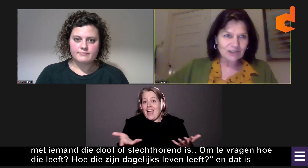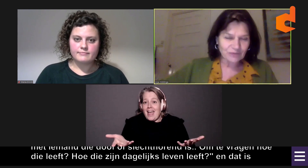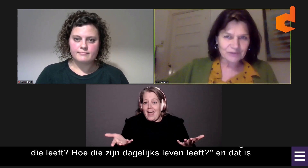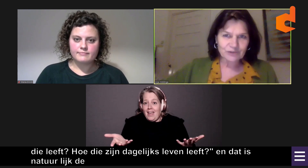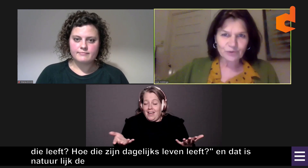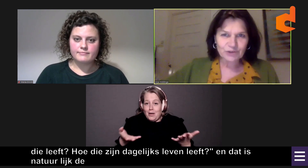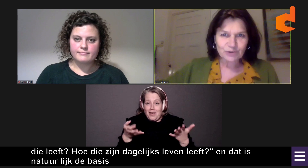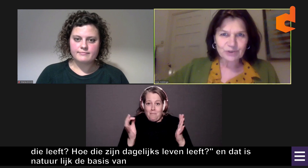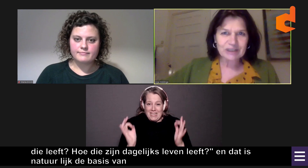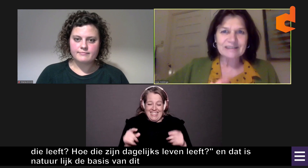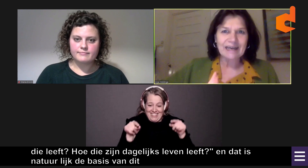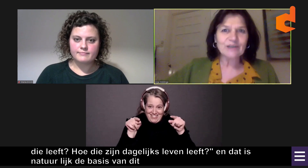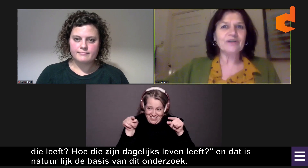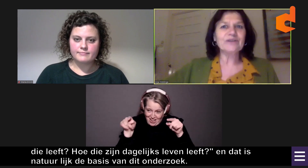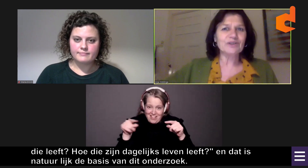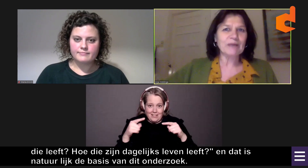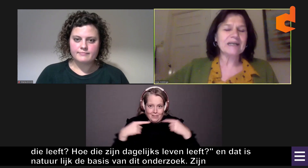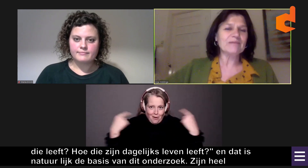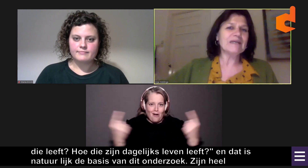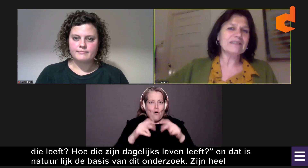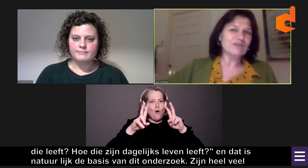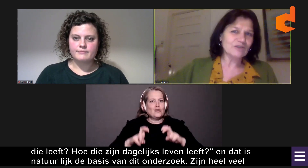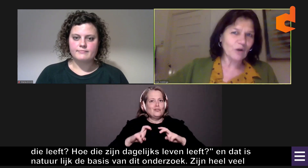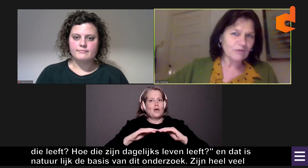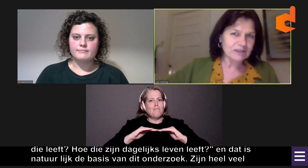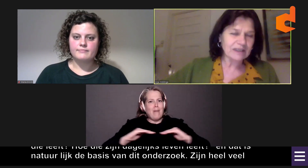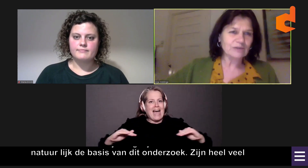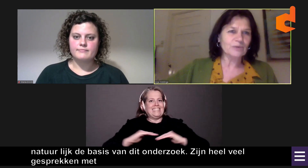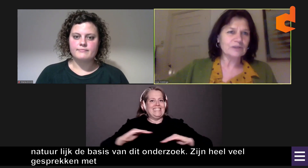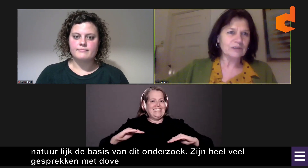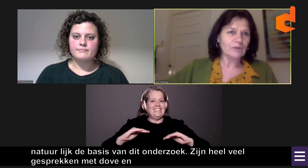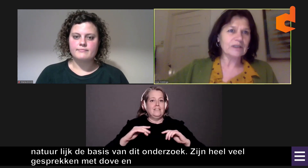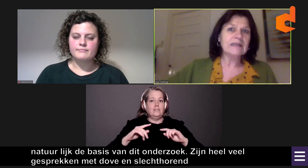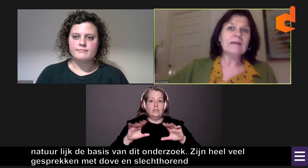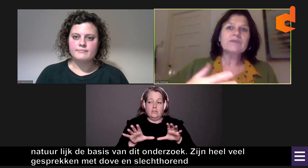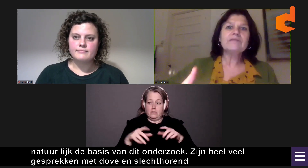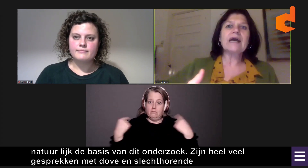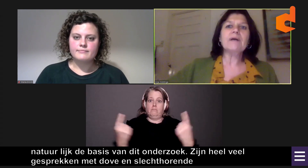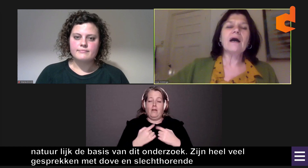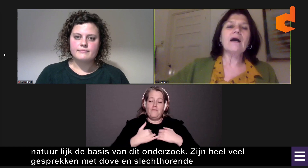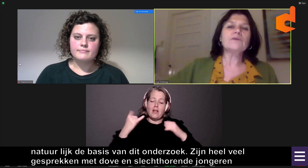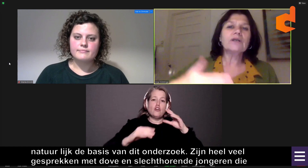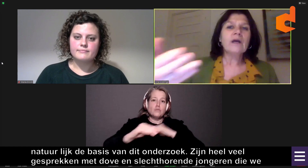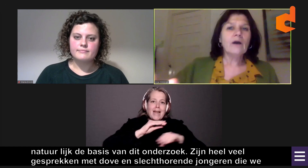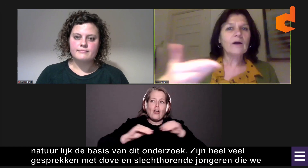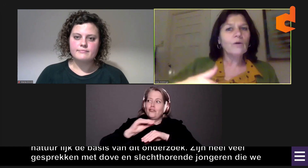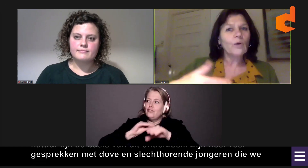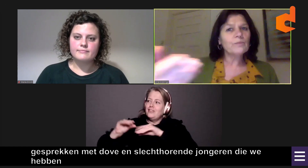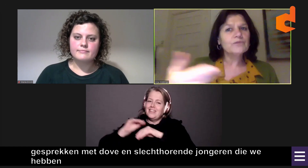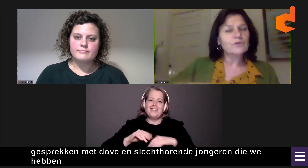basis van dit onderzoek. Er zijn heel veel gesprekken met de doof en slechthorende jongeren die we hebben gehouden